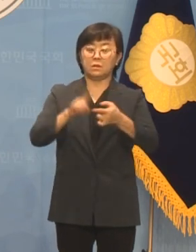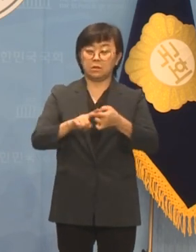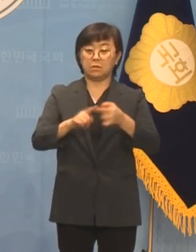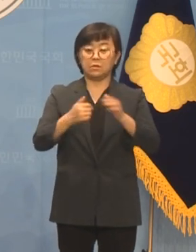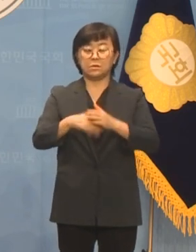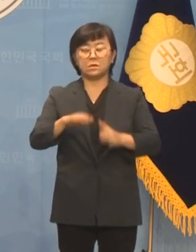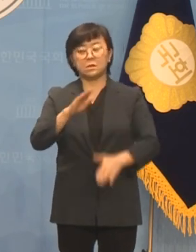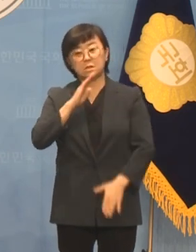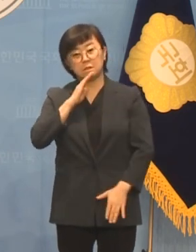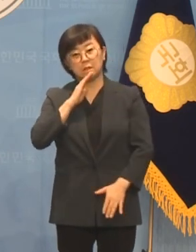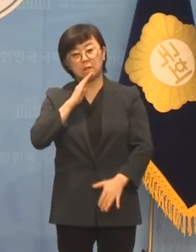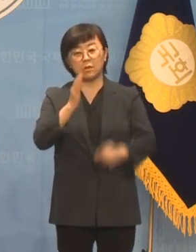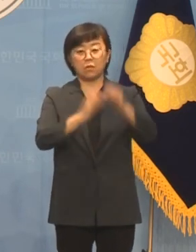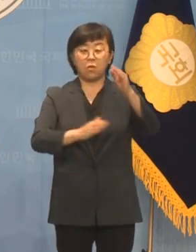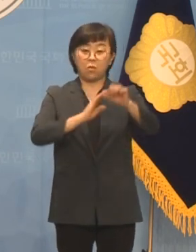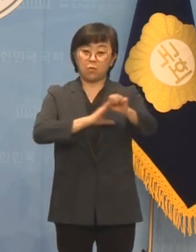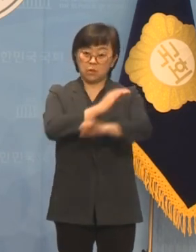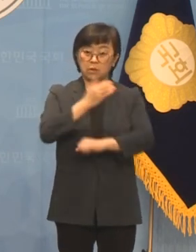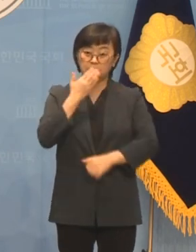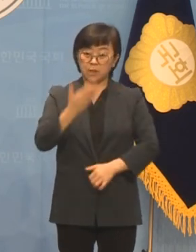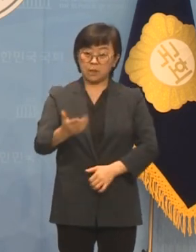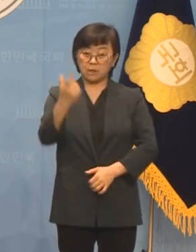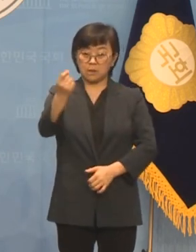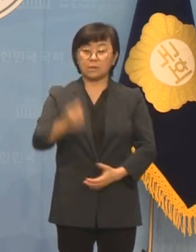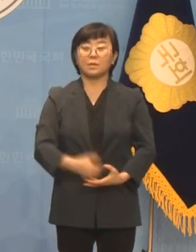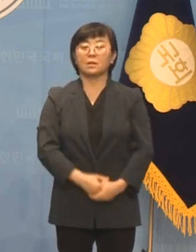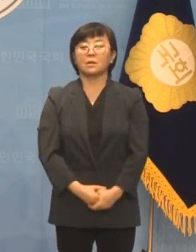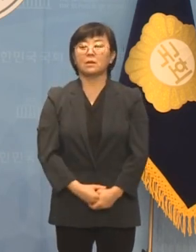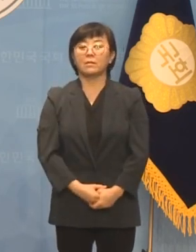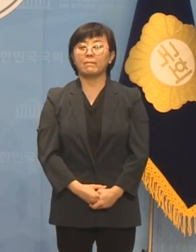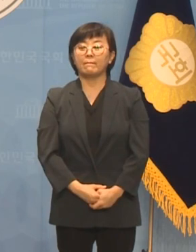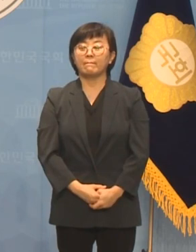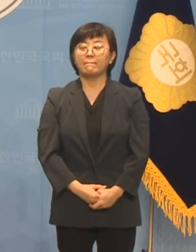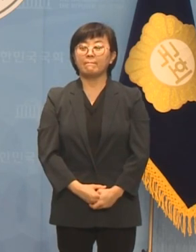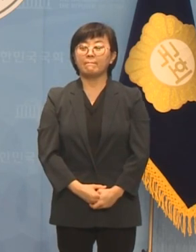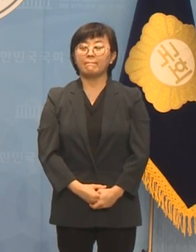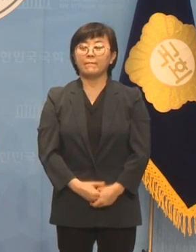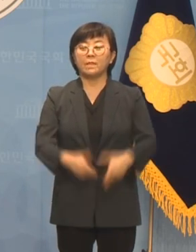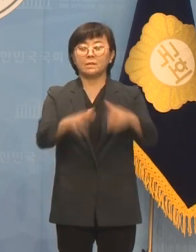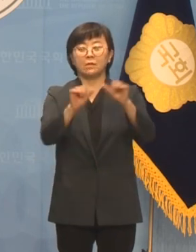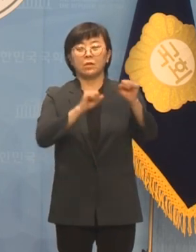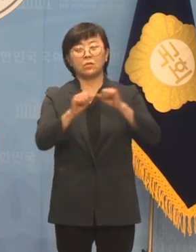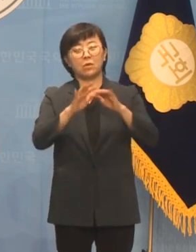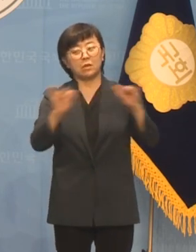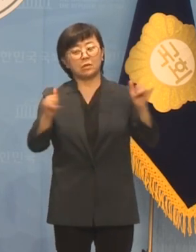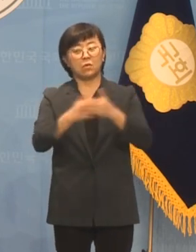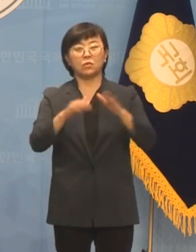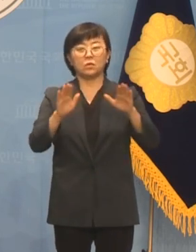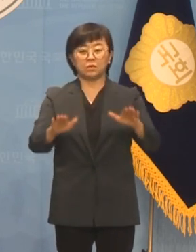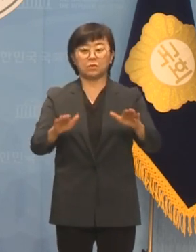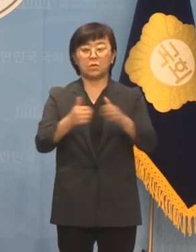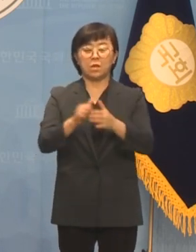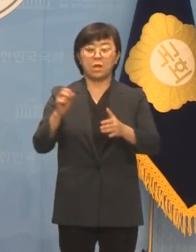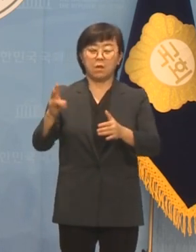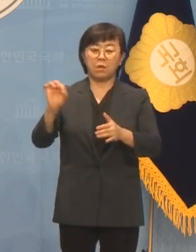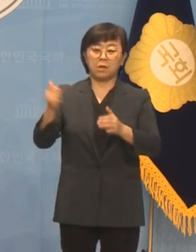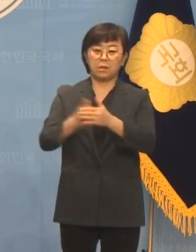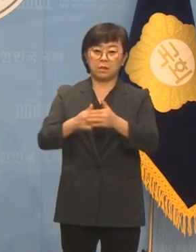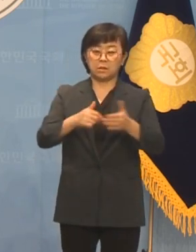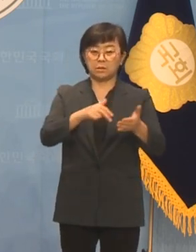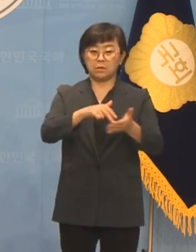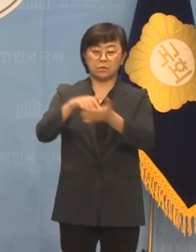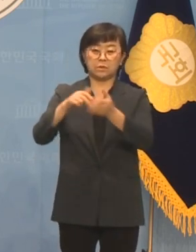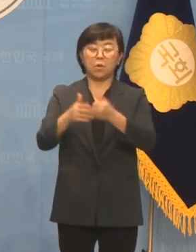과연 공권력이라고 부를 수 있겠습니까? 장애인 활동가들은 오늘도 해와역 승강장에서